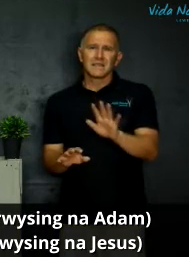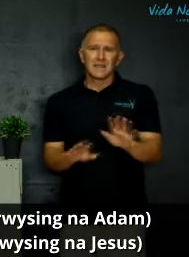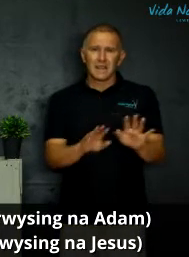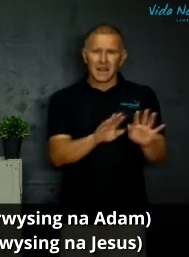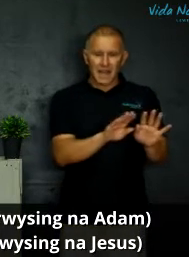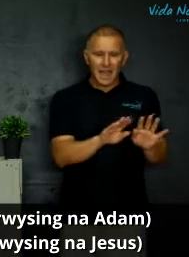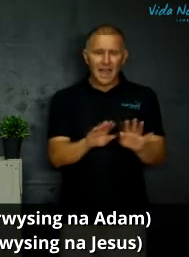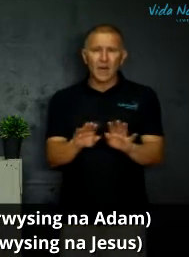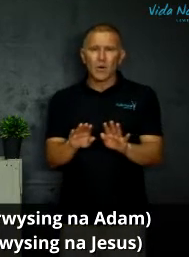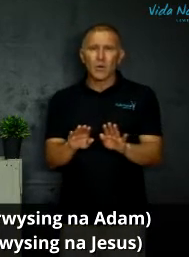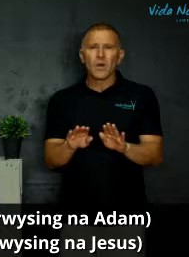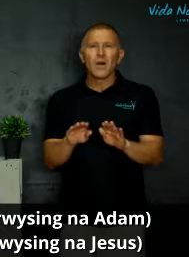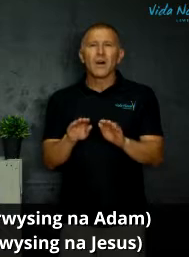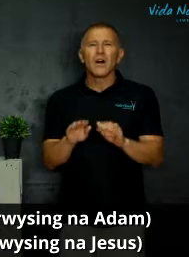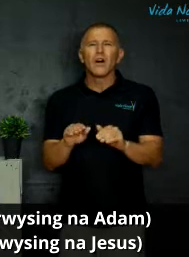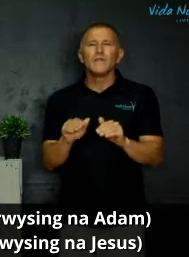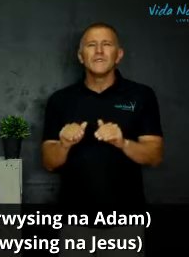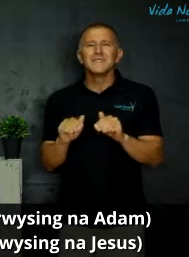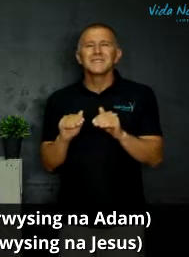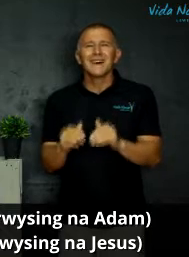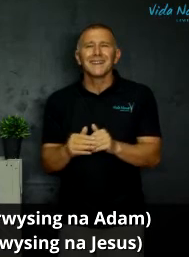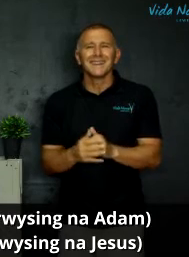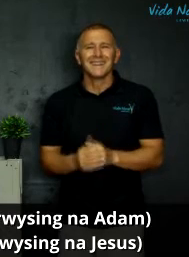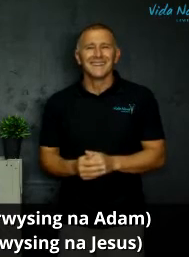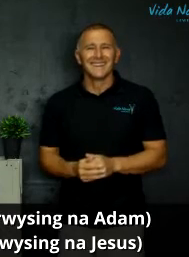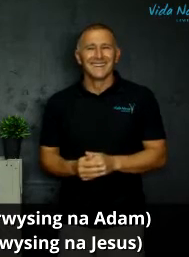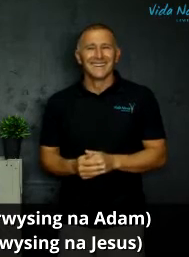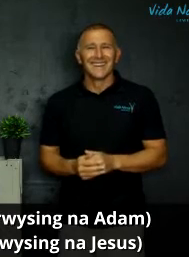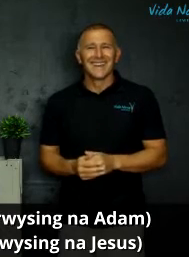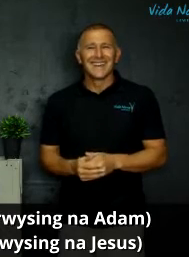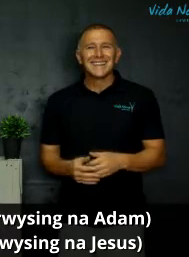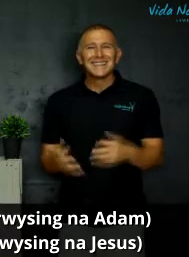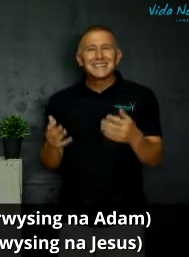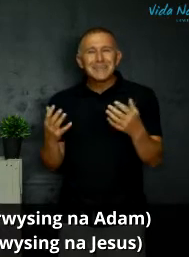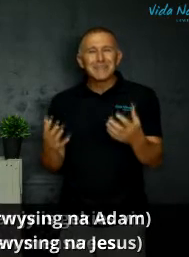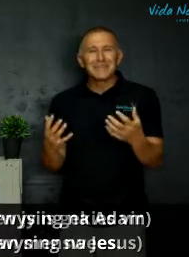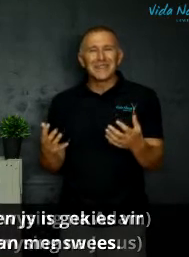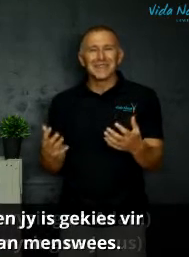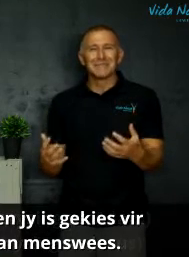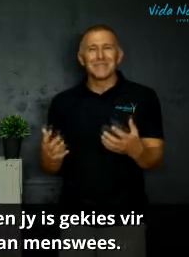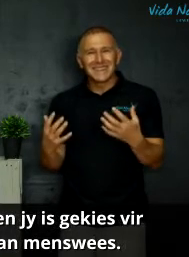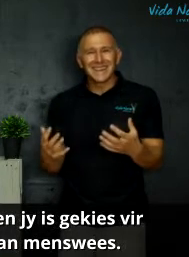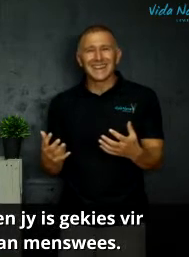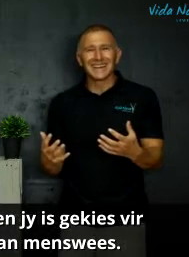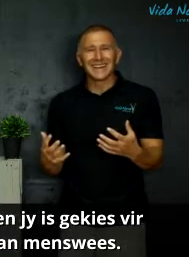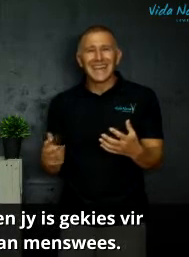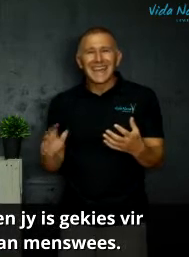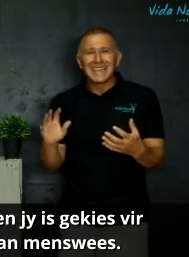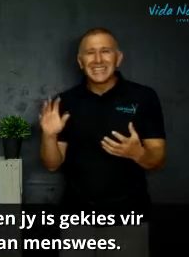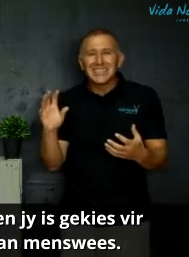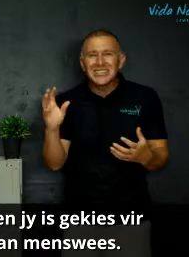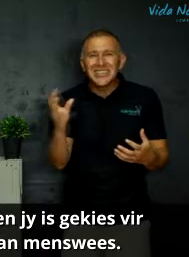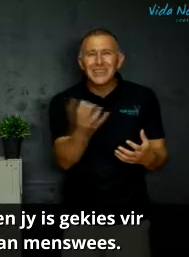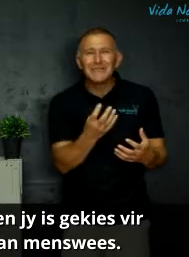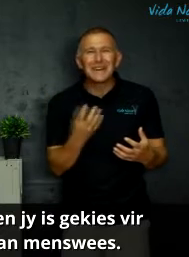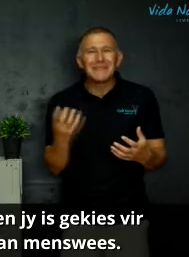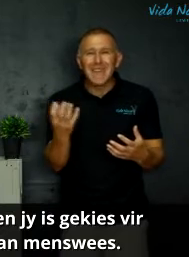now of the sun disciple wees beteken die sien van die